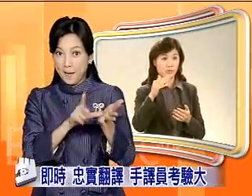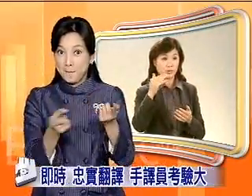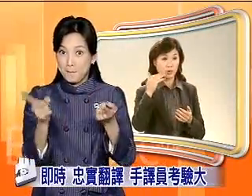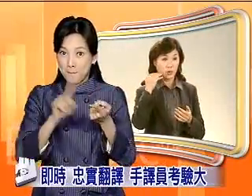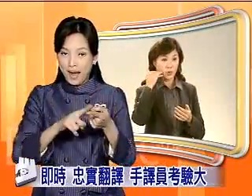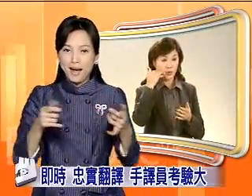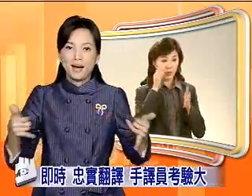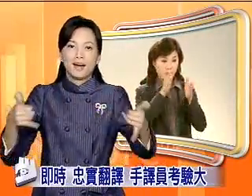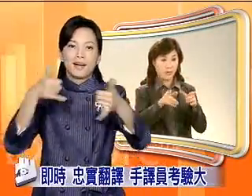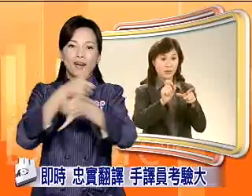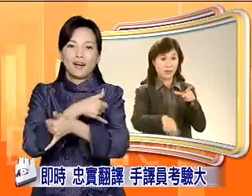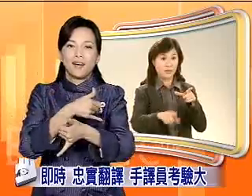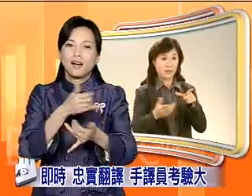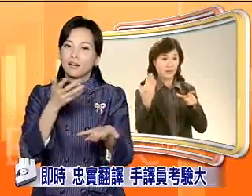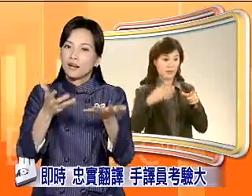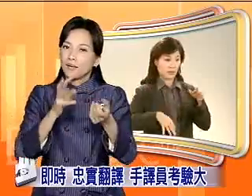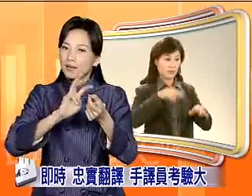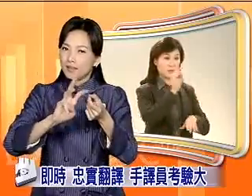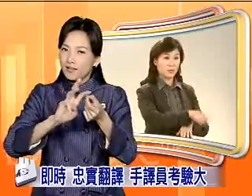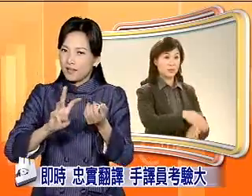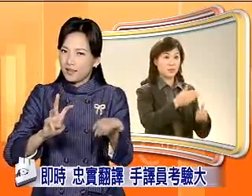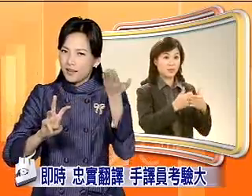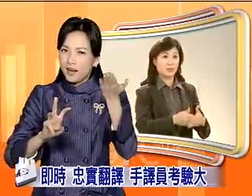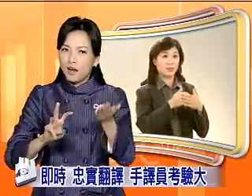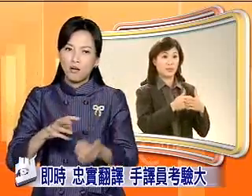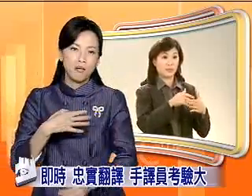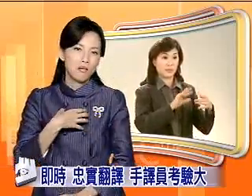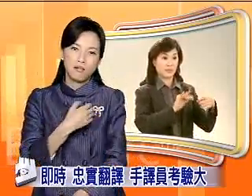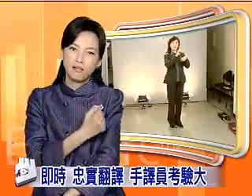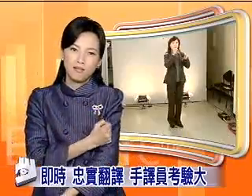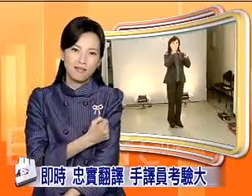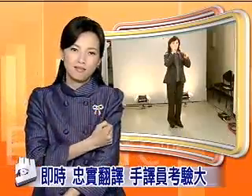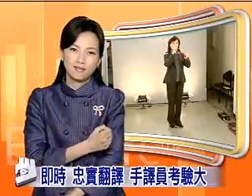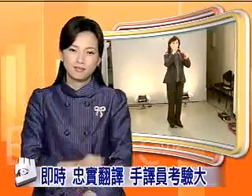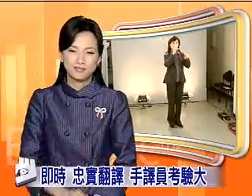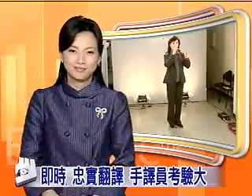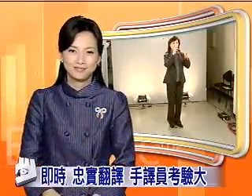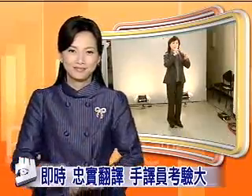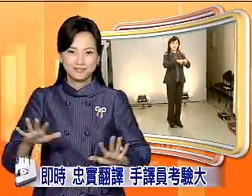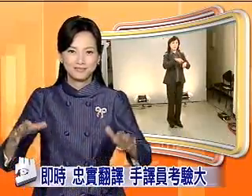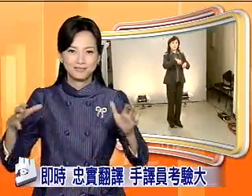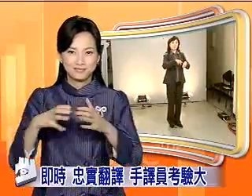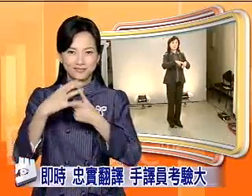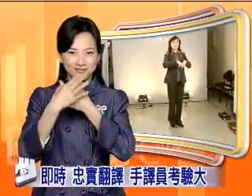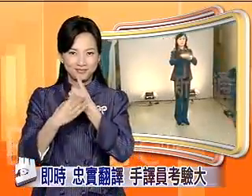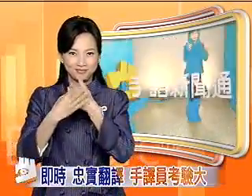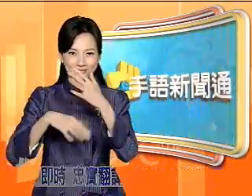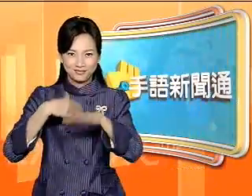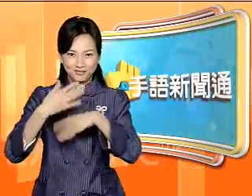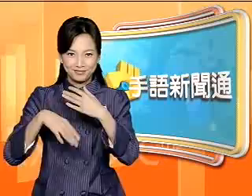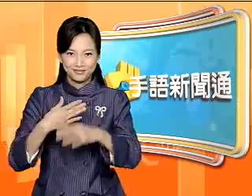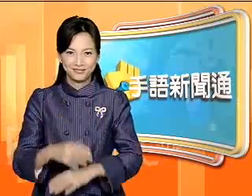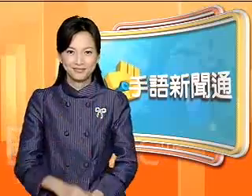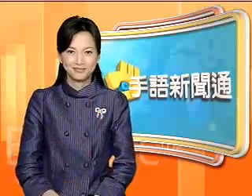当的时机来做替换真的是十分的辛苦今天我们就来复习一下手语翻译员的手语